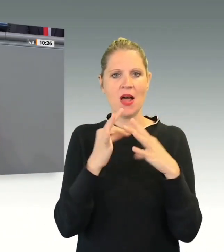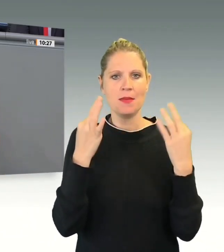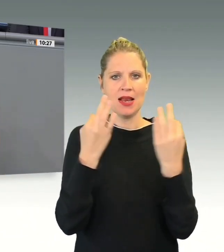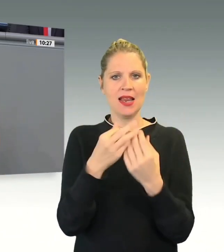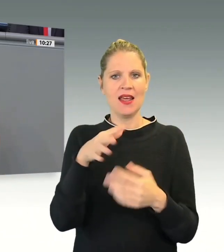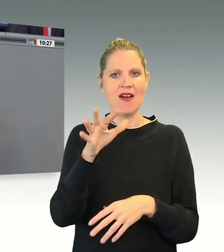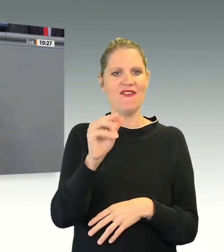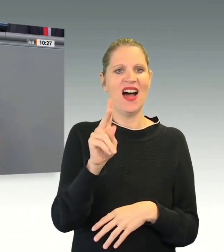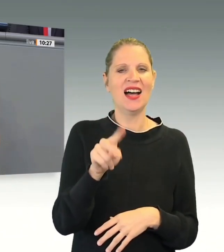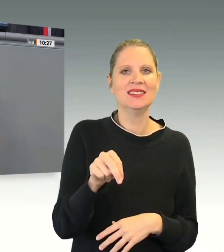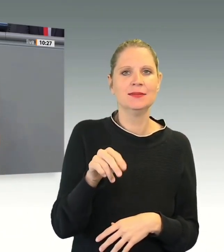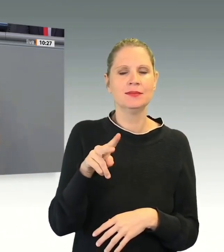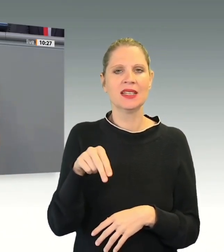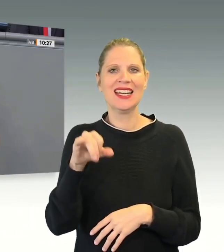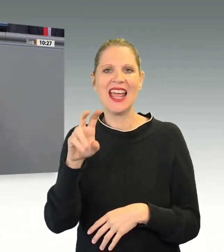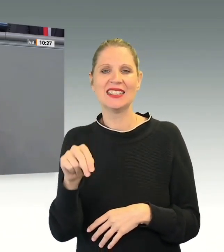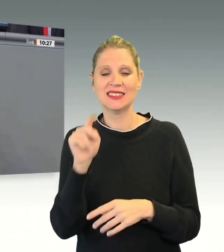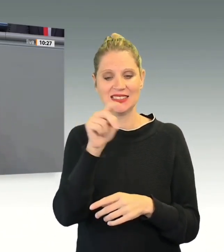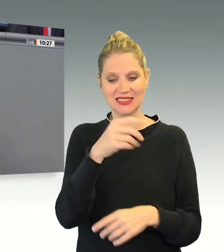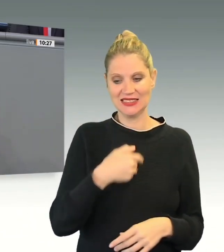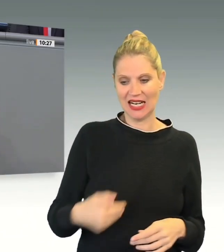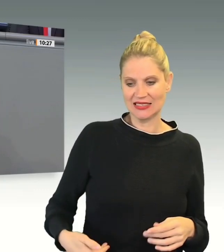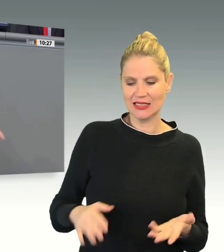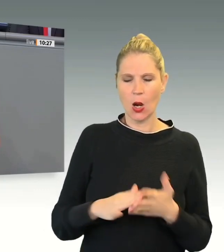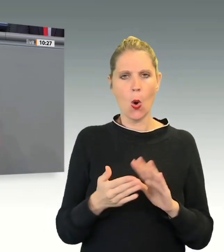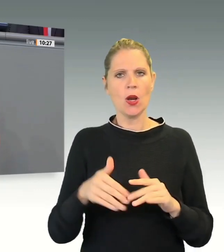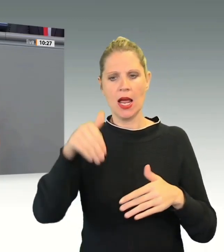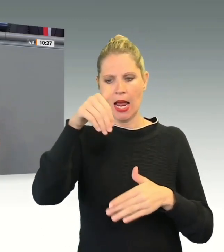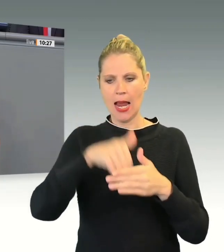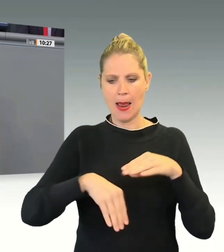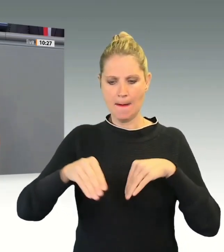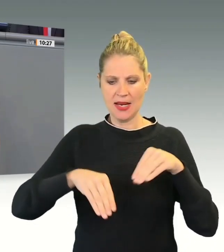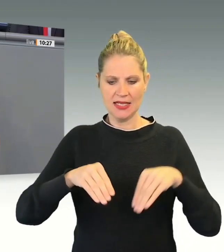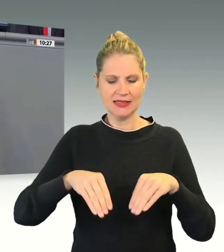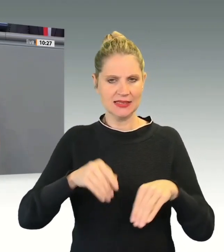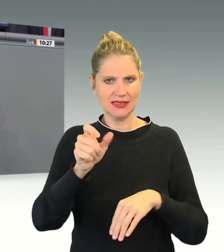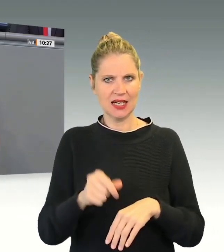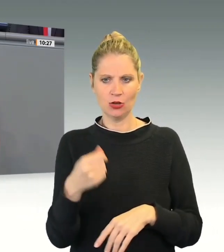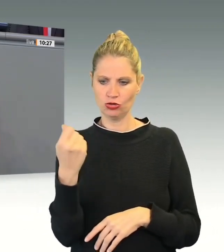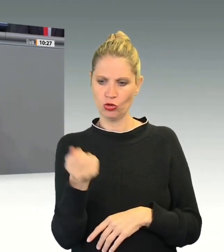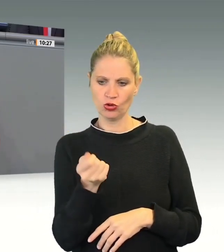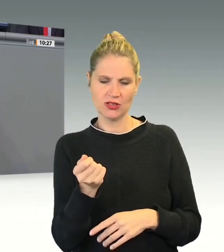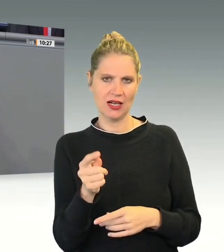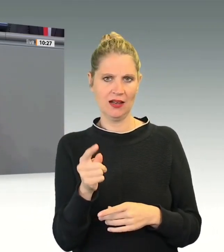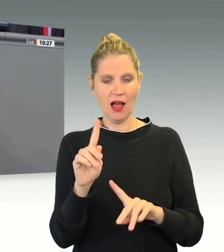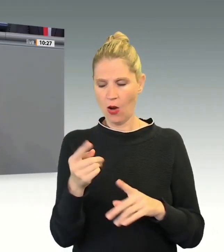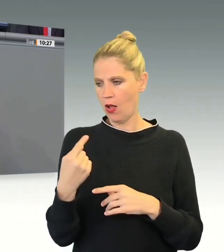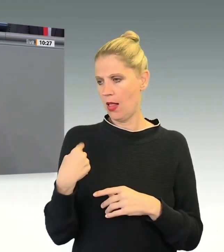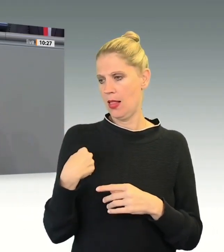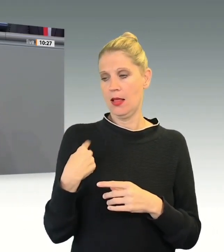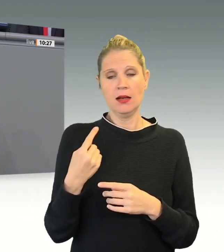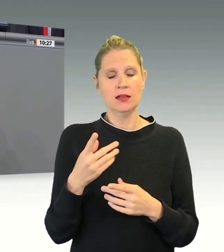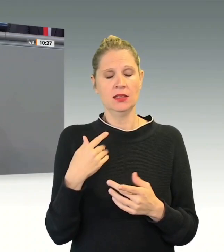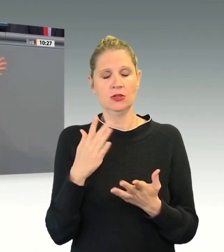Sachsen und an Innenminister Schuster, mit dem ich letztens in Sachsen diskutieren durfte über Fragen der Migrationspolitik. Dieser